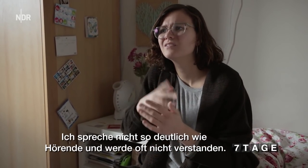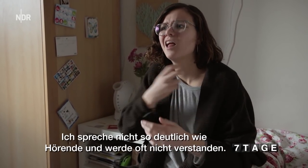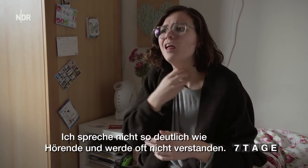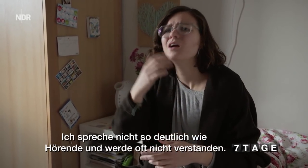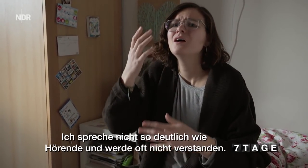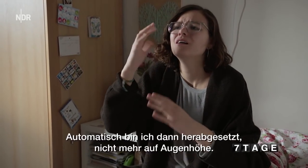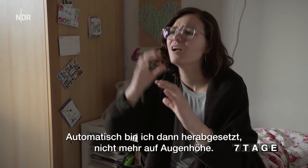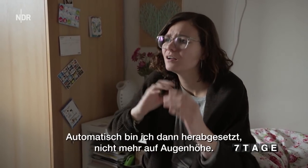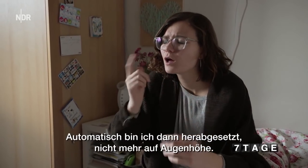Was sagst du своих?